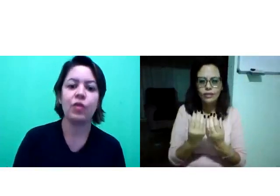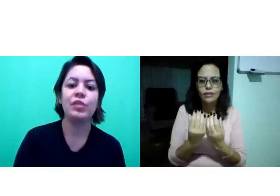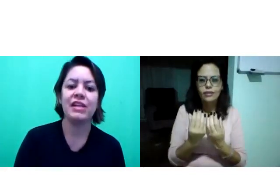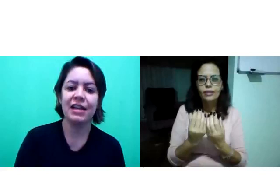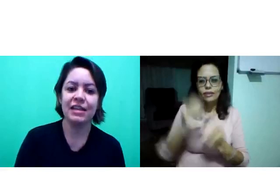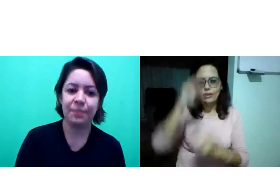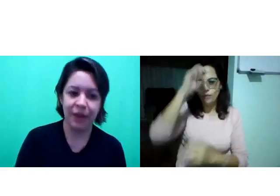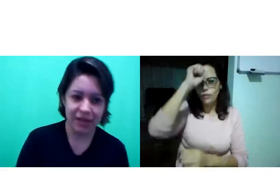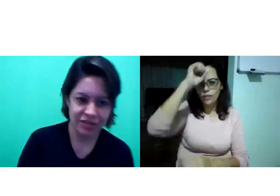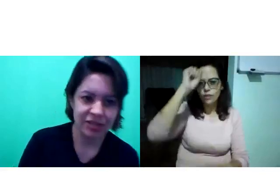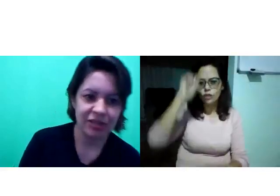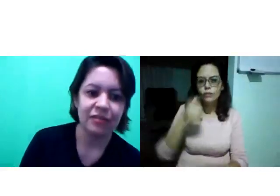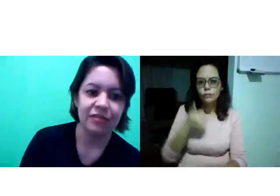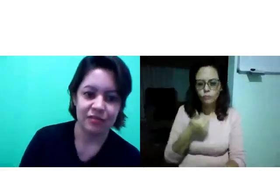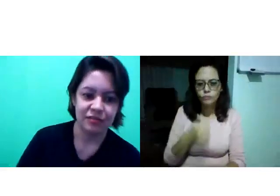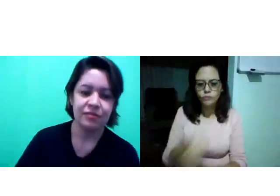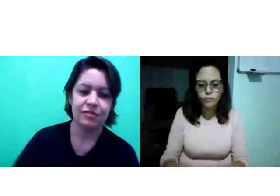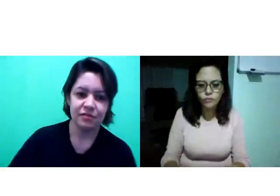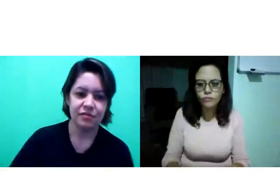A comunidade de prática.